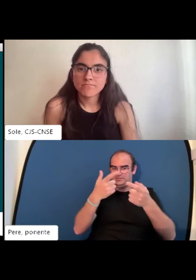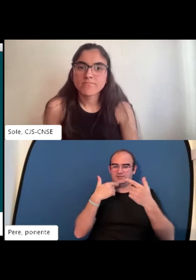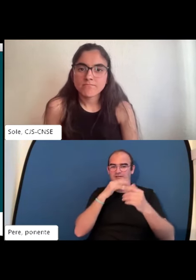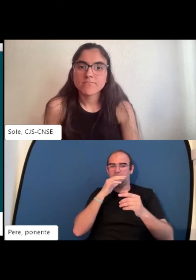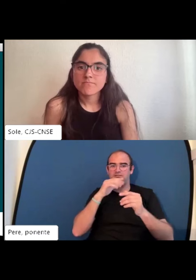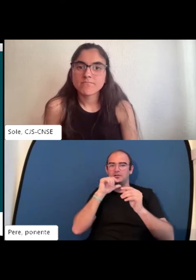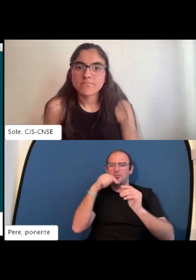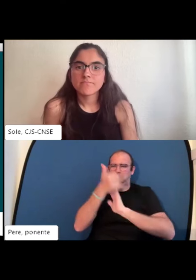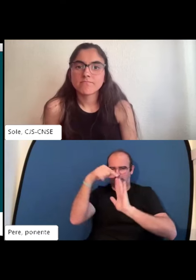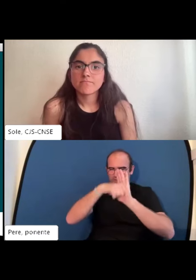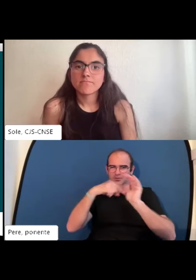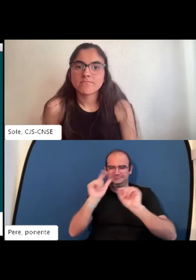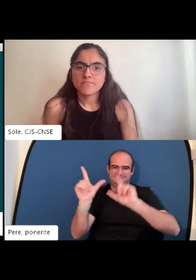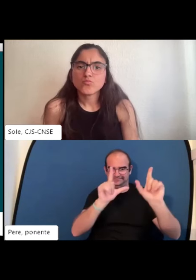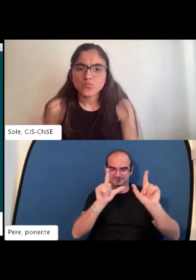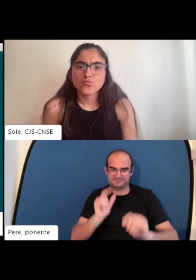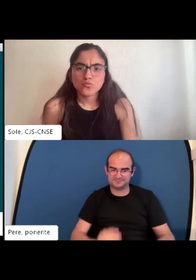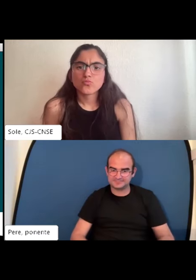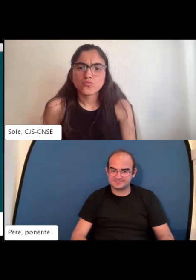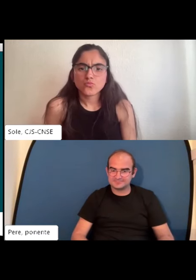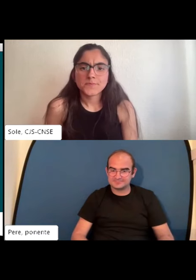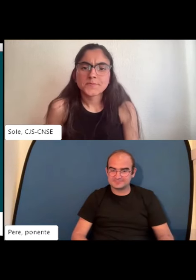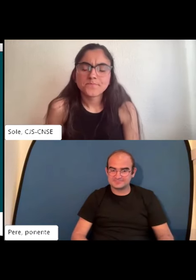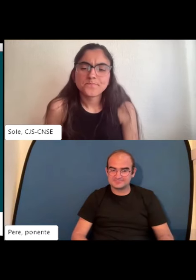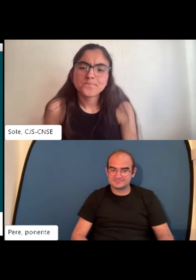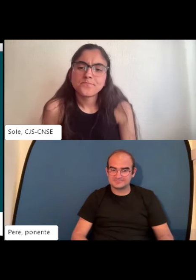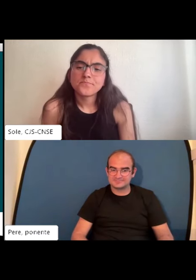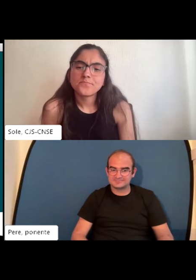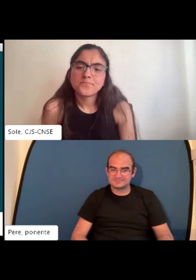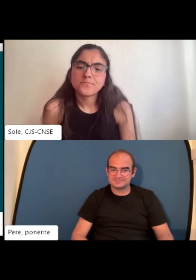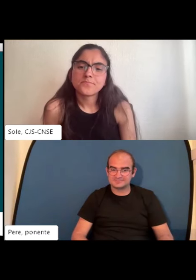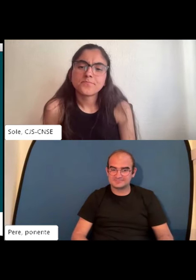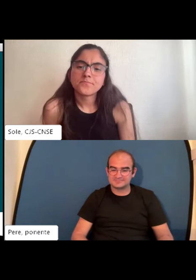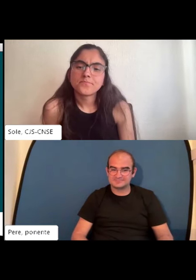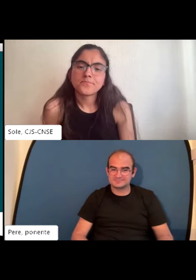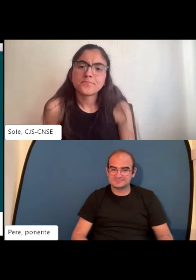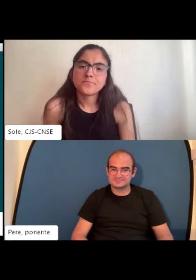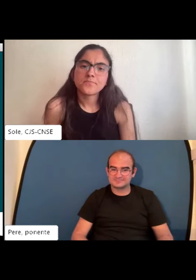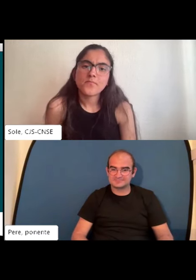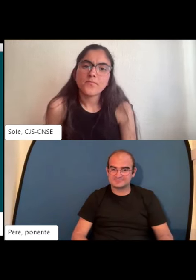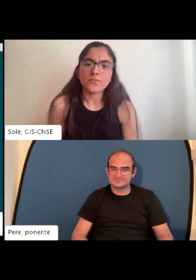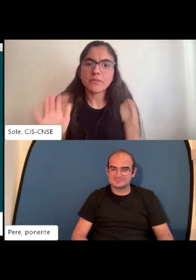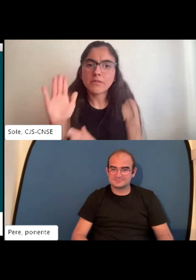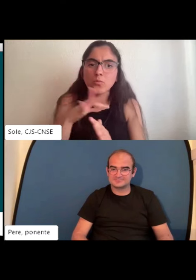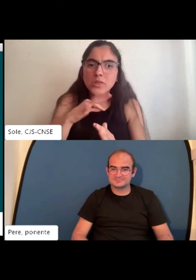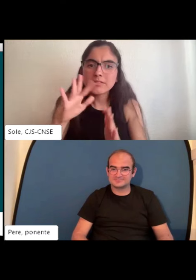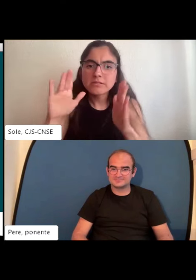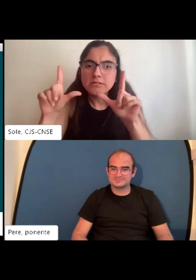espero que os sirvan luego profundizaré así que vamos a ir pasando a la siguiente diapositiva